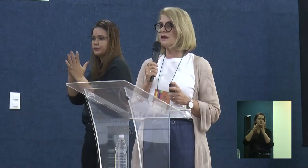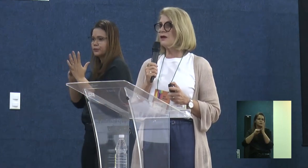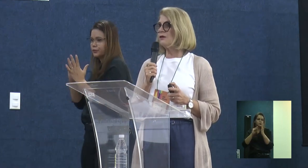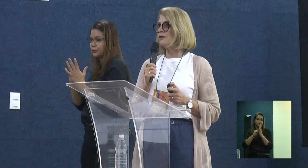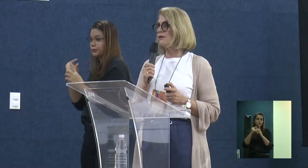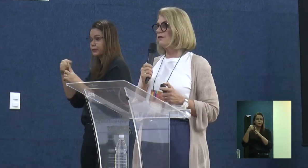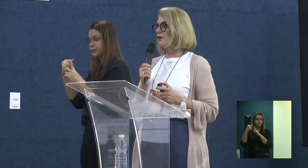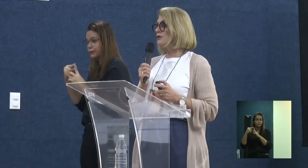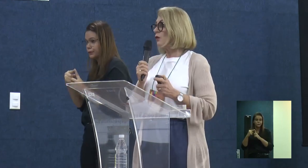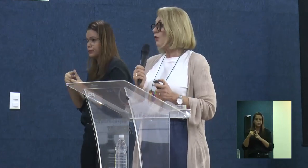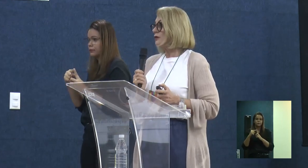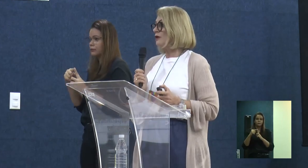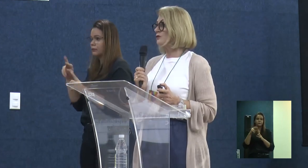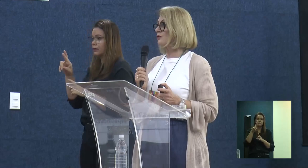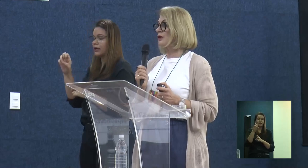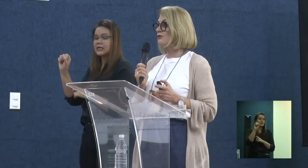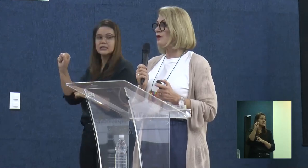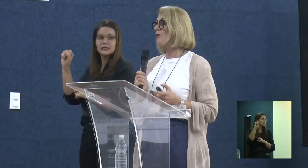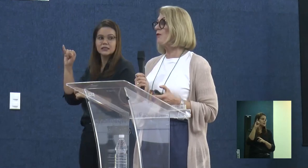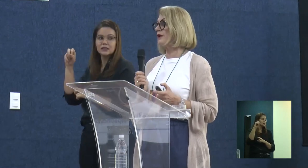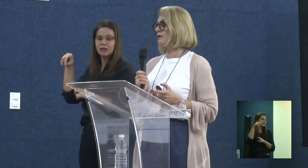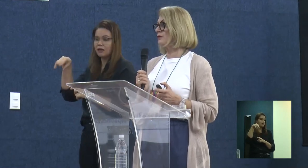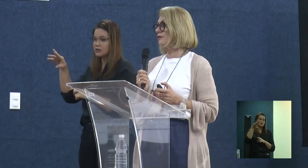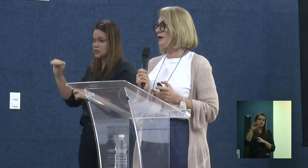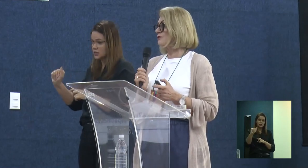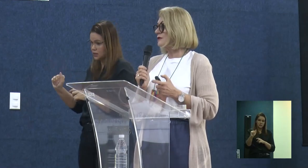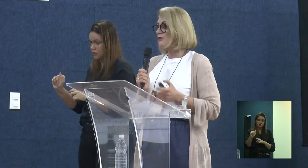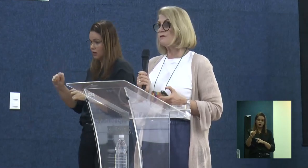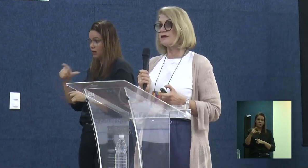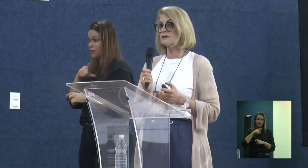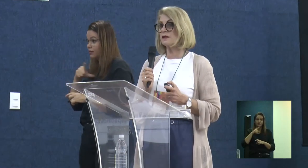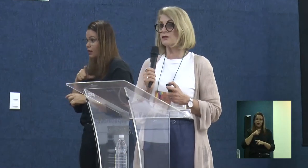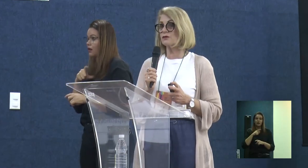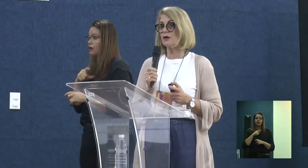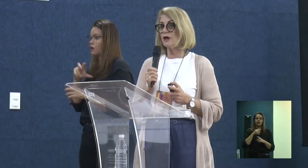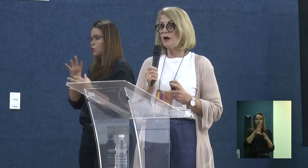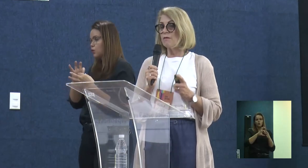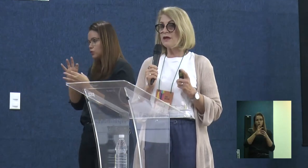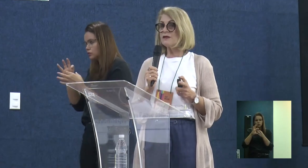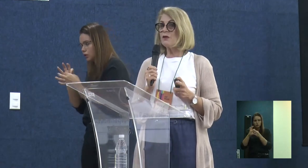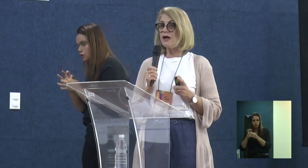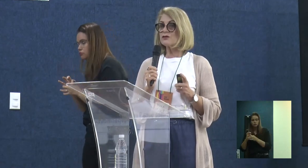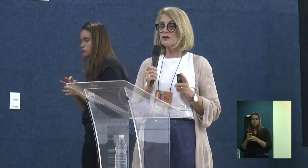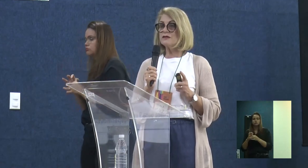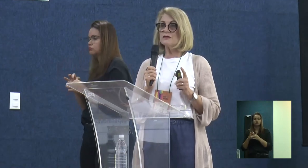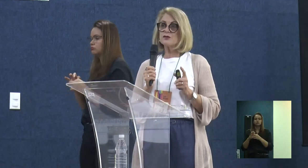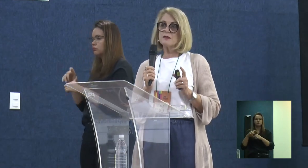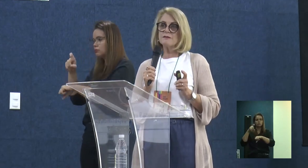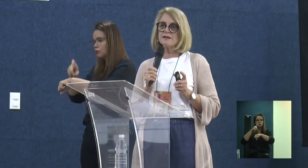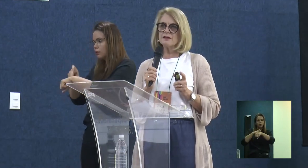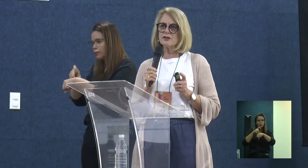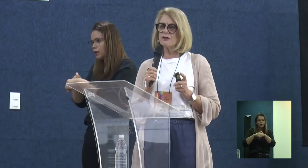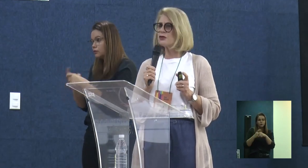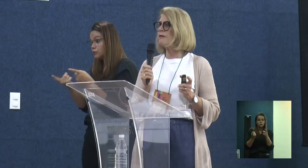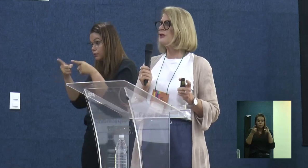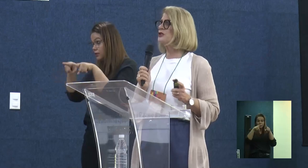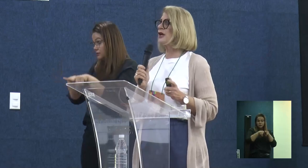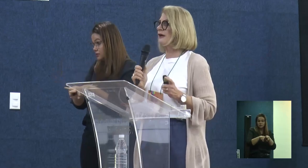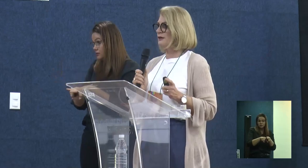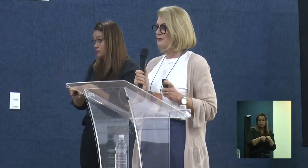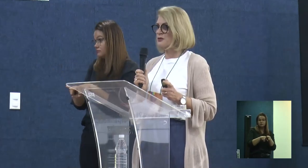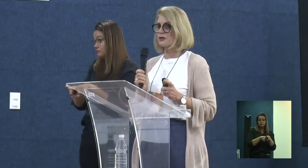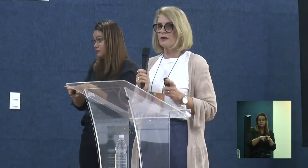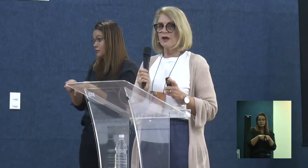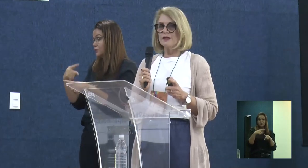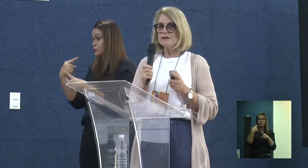residência tem o seu contexto, tem o seu momento, tem os seus parceiros, mas eu acho que existe uma espécie de, vou